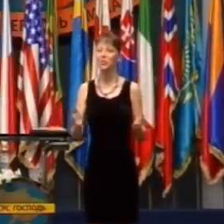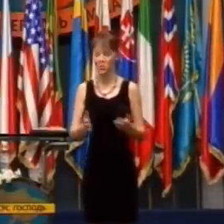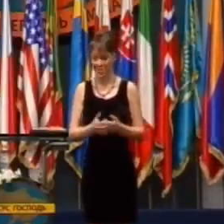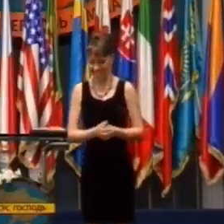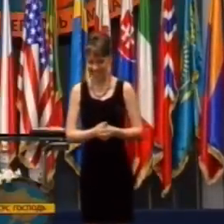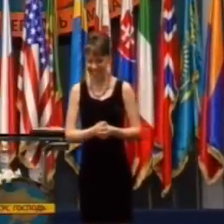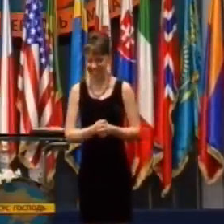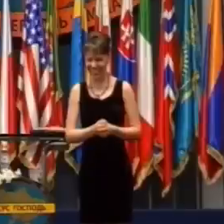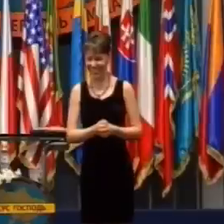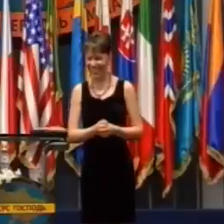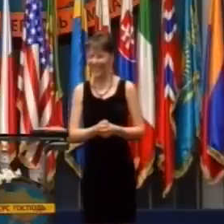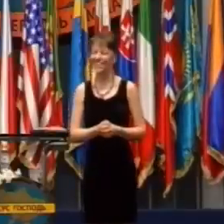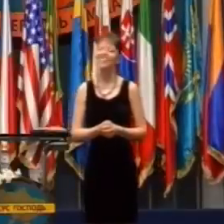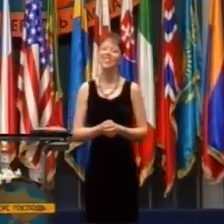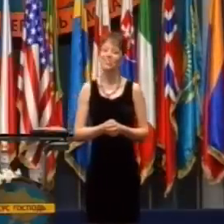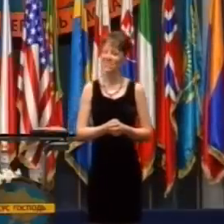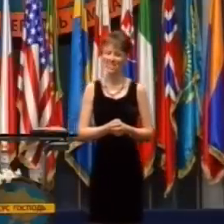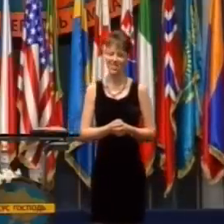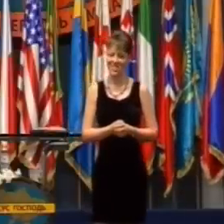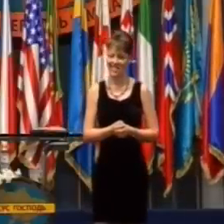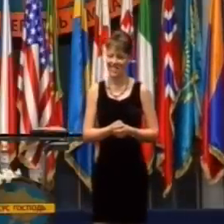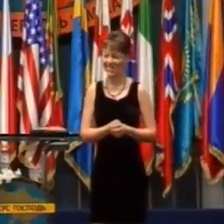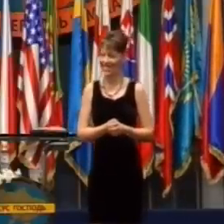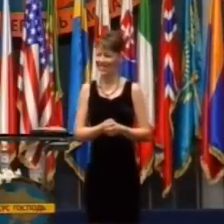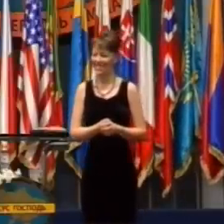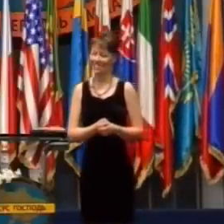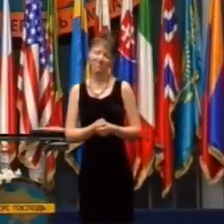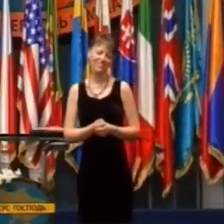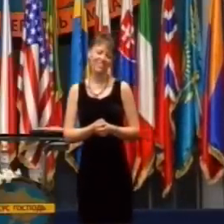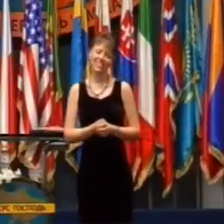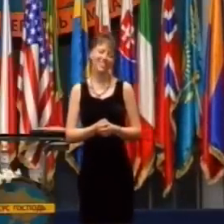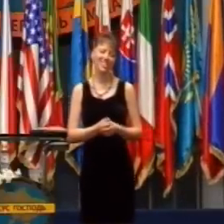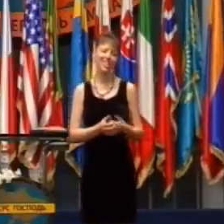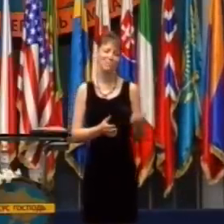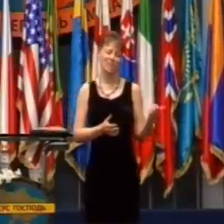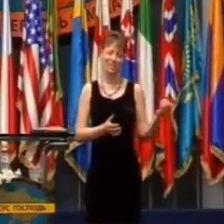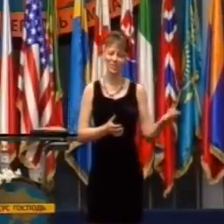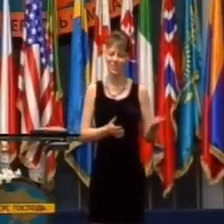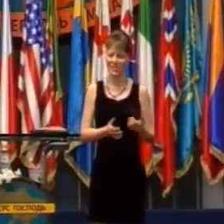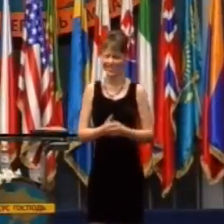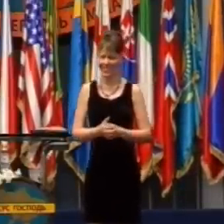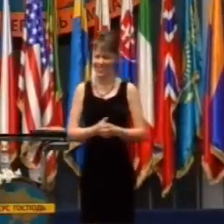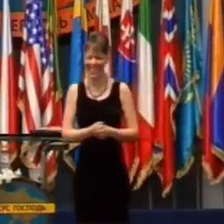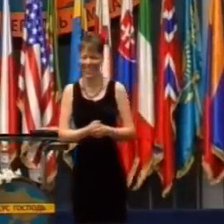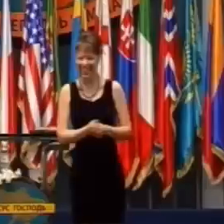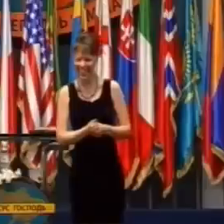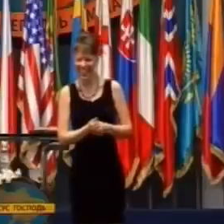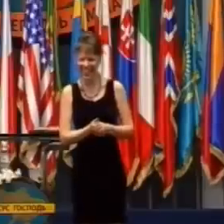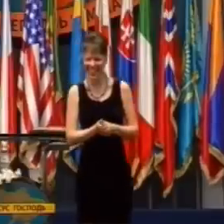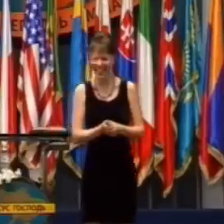prestalo pršať a tak som povedal, že nie. Curry prišiel do mesta.